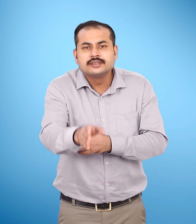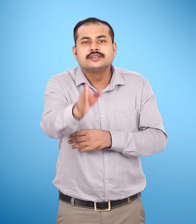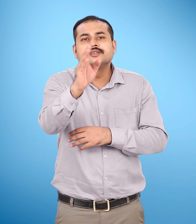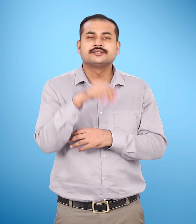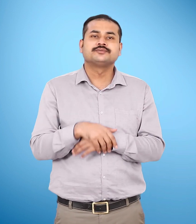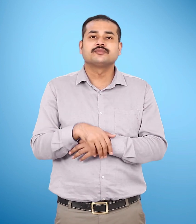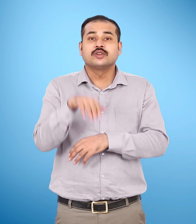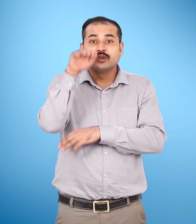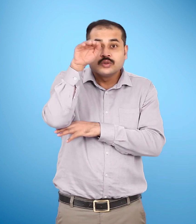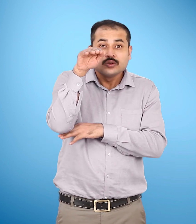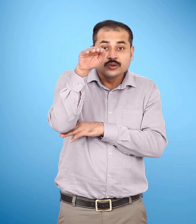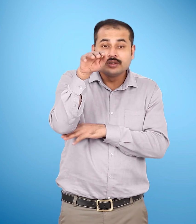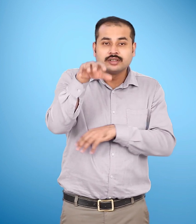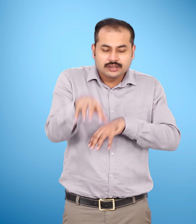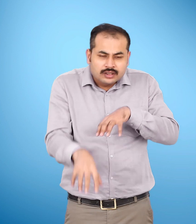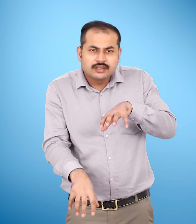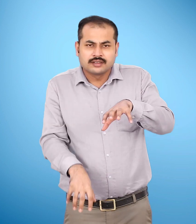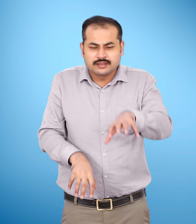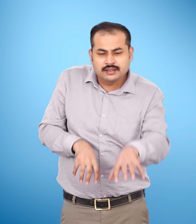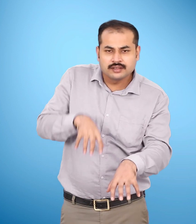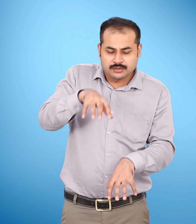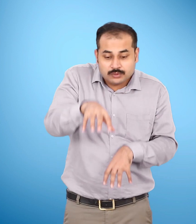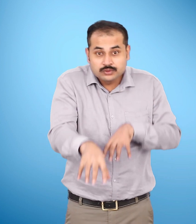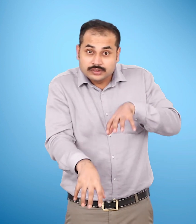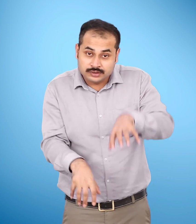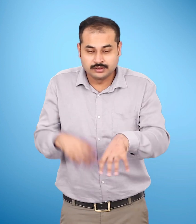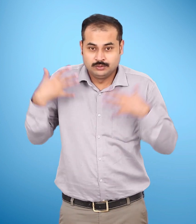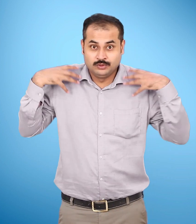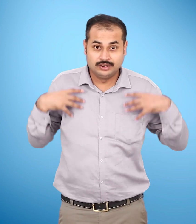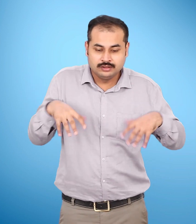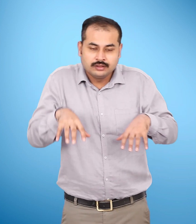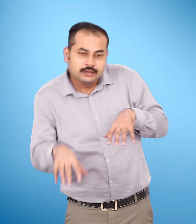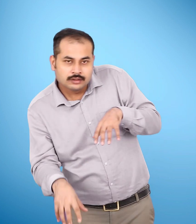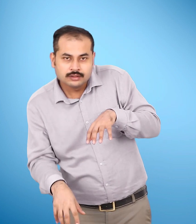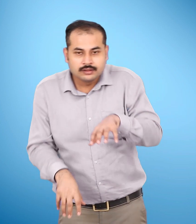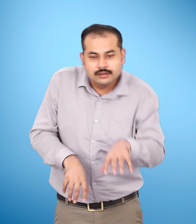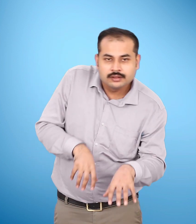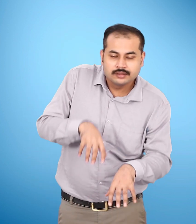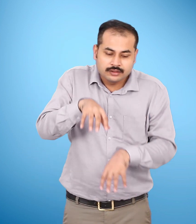उंट चला भै उंट चला हिलता डुलता उंट चला